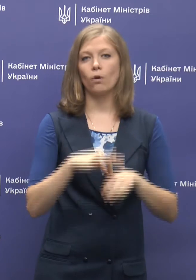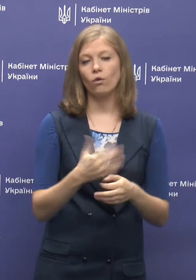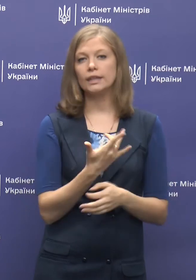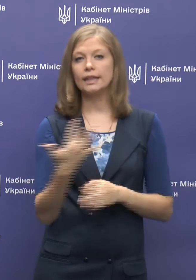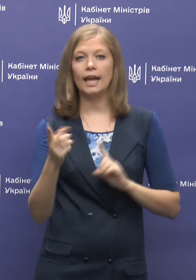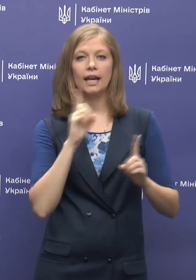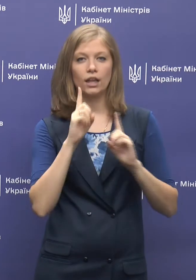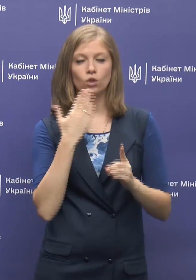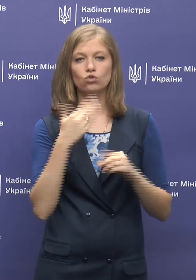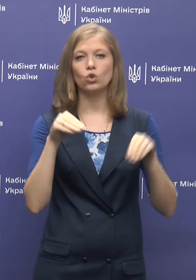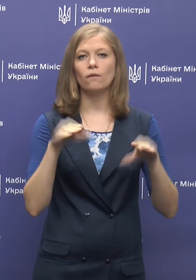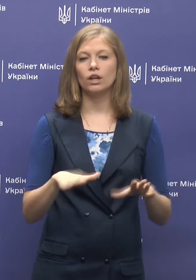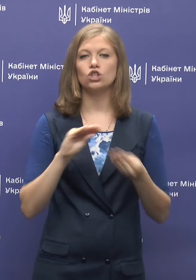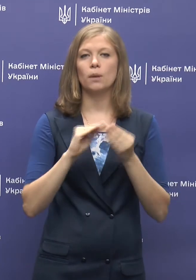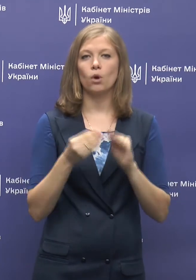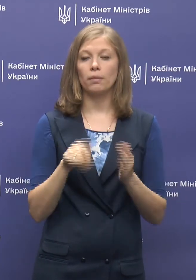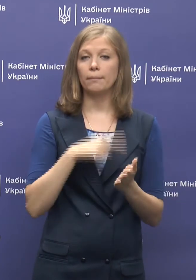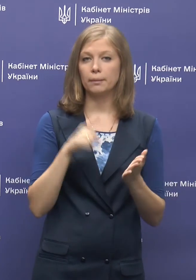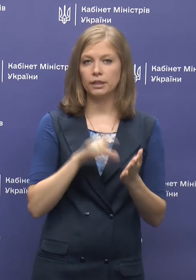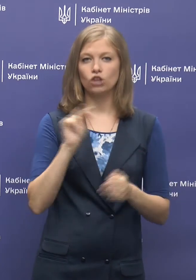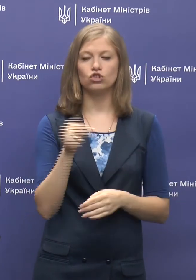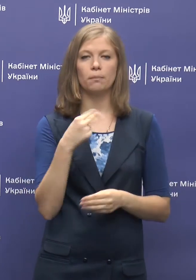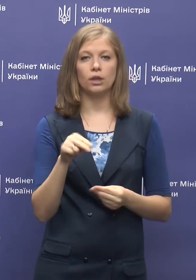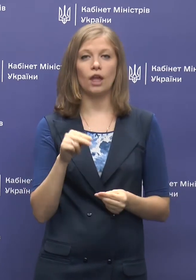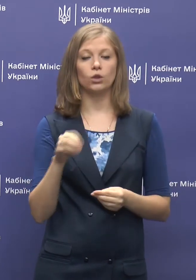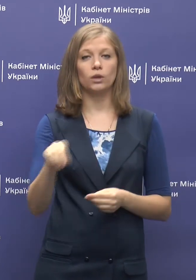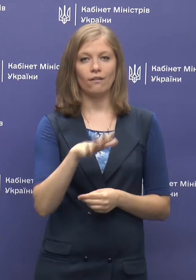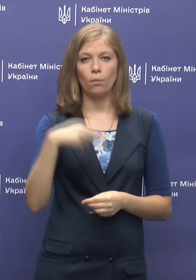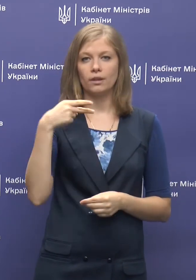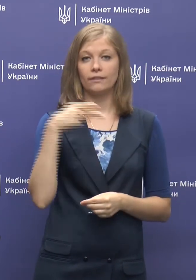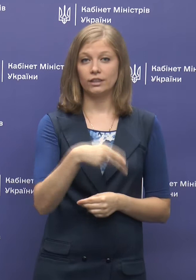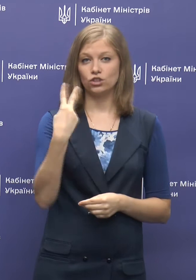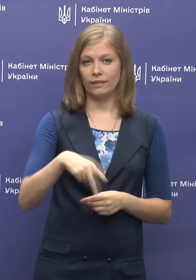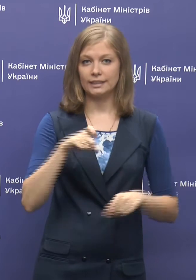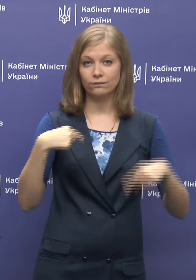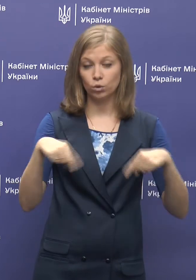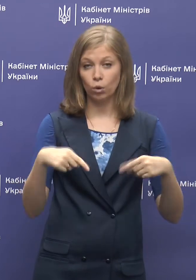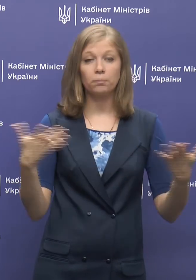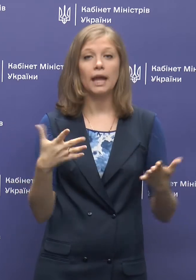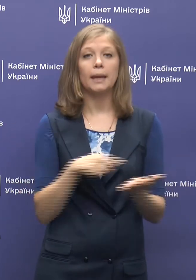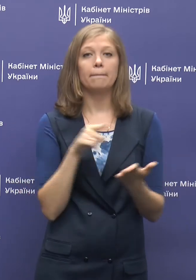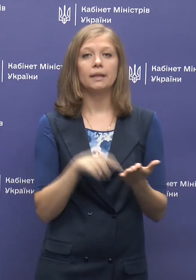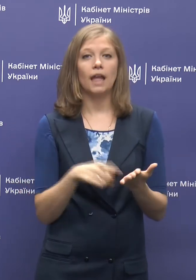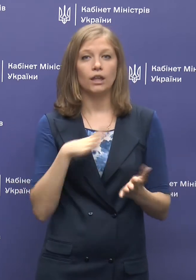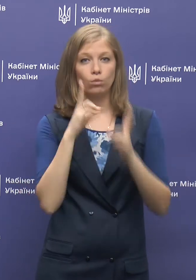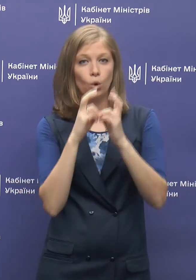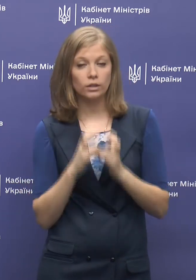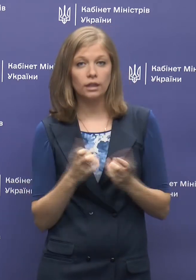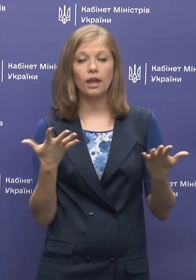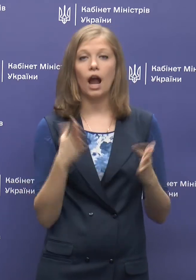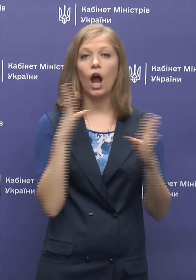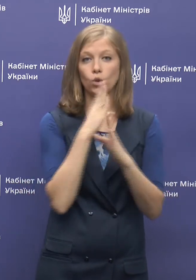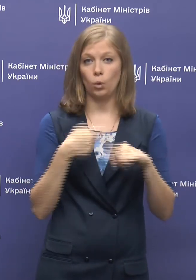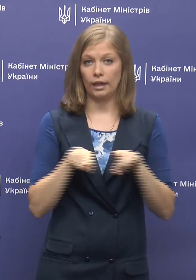декілька нарад щодо вирішення проблемних питань Чемпіонату Європи-2012 футболу. Які саме питання там розглядались та яка